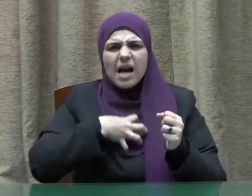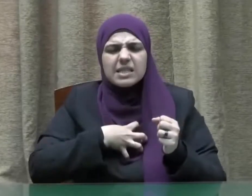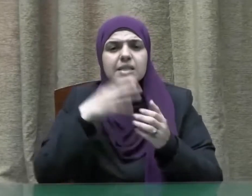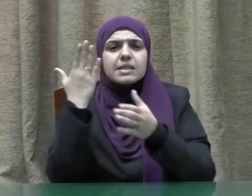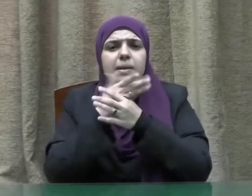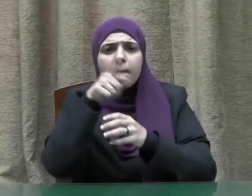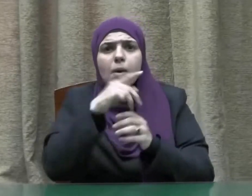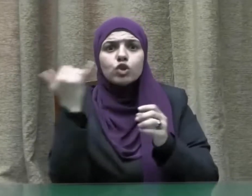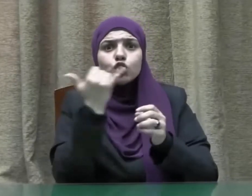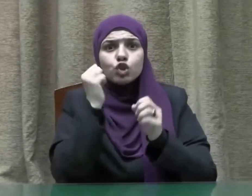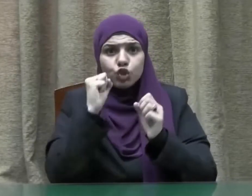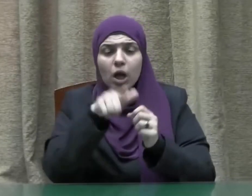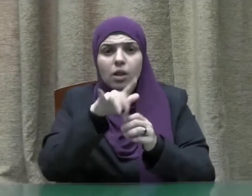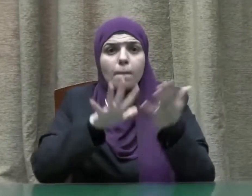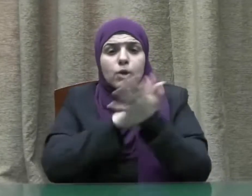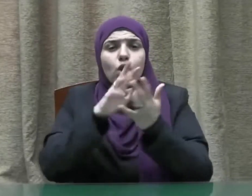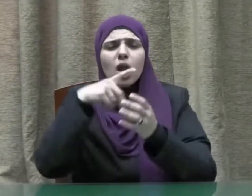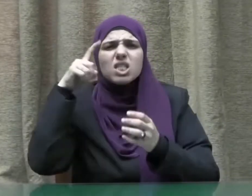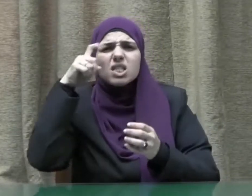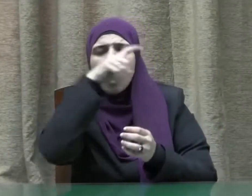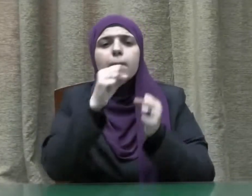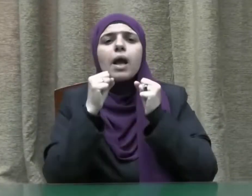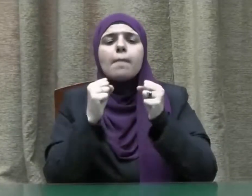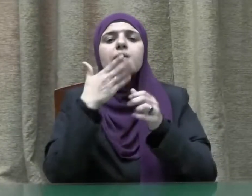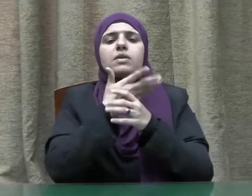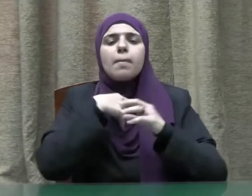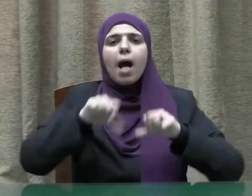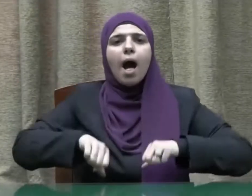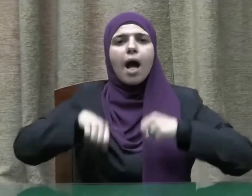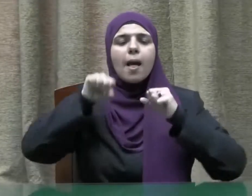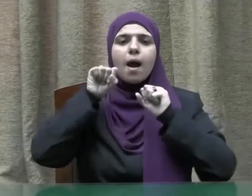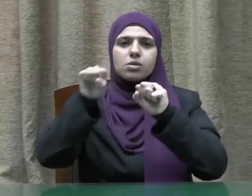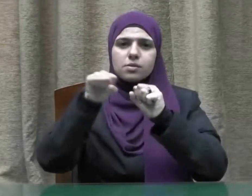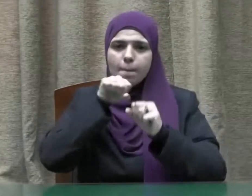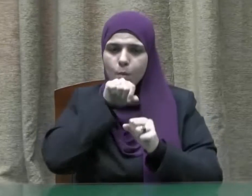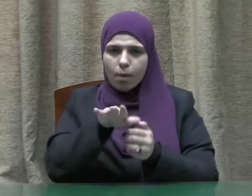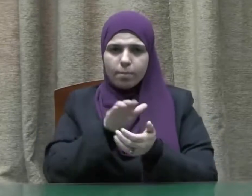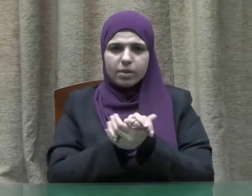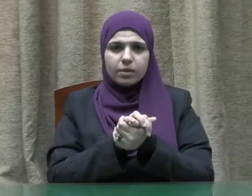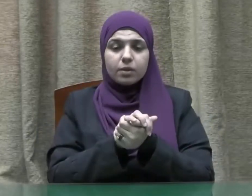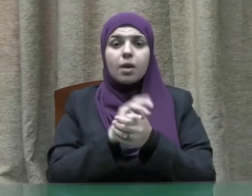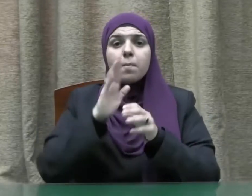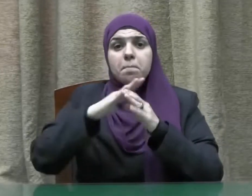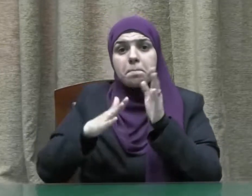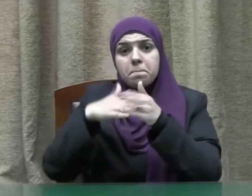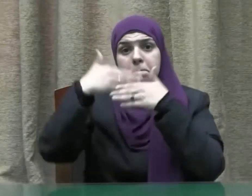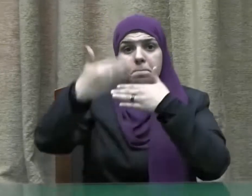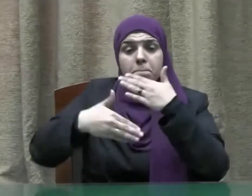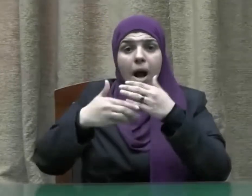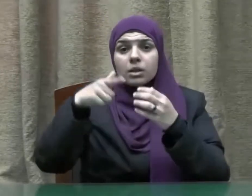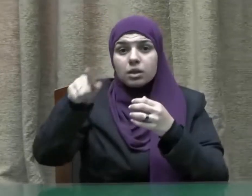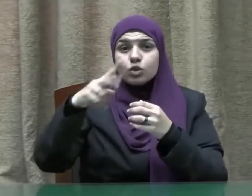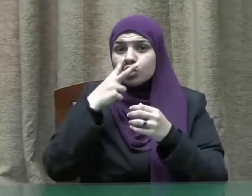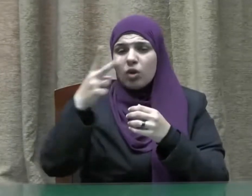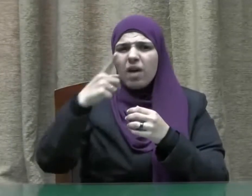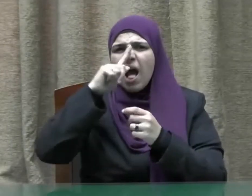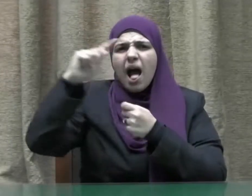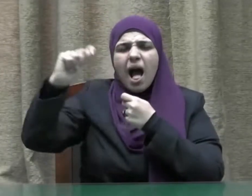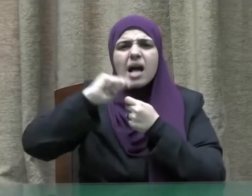كانت أشد المواقف صعوبة في حياته الشريفة فبعد أن أصابه من